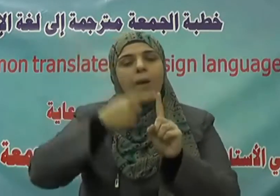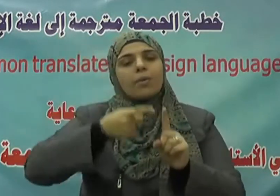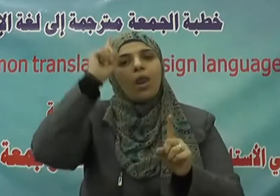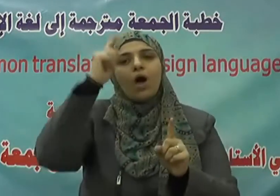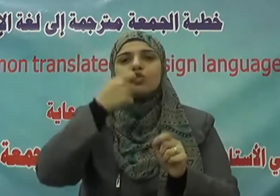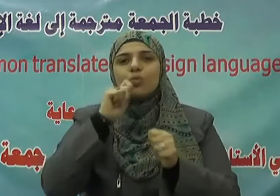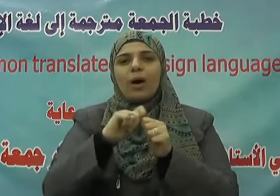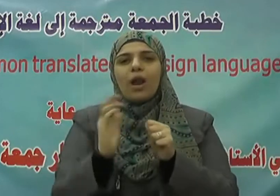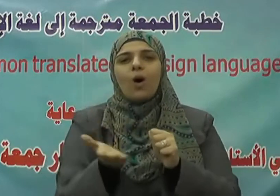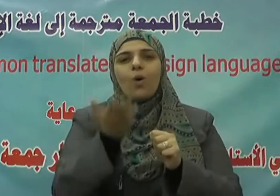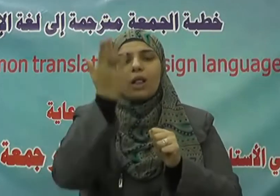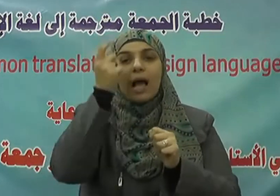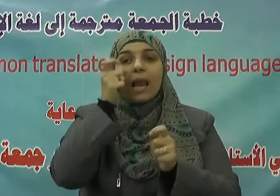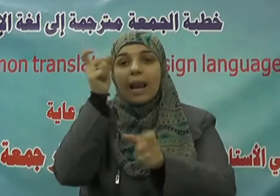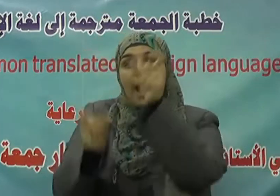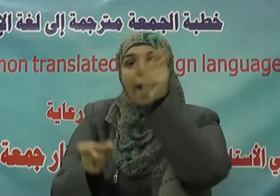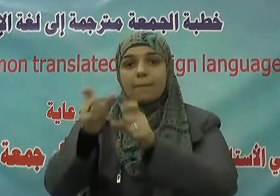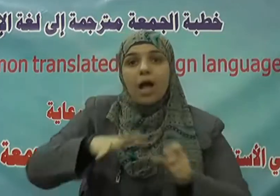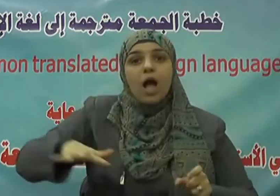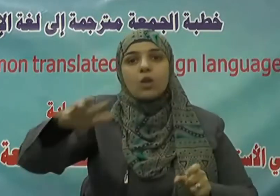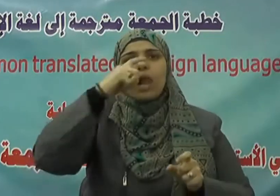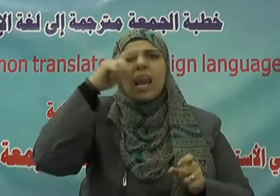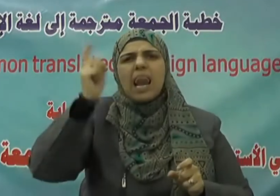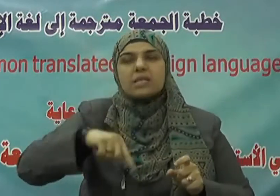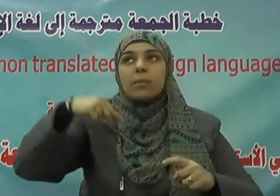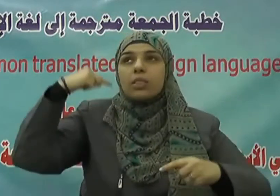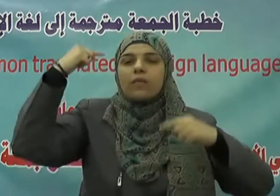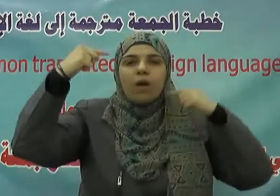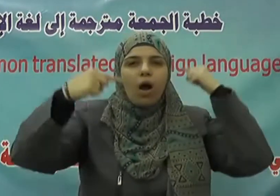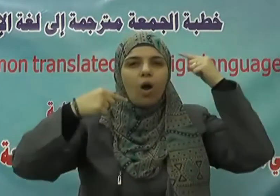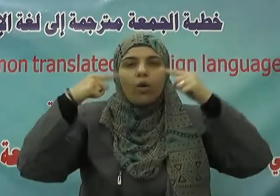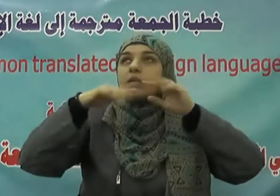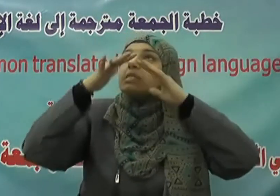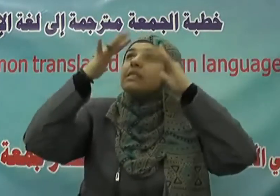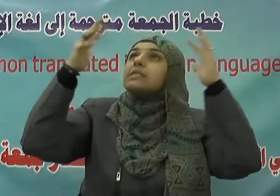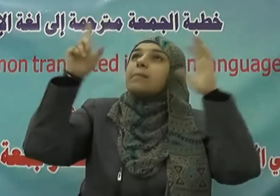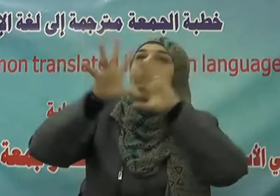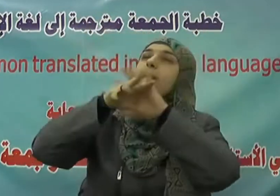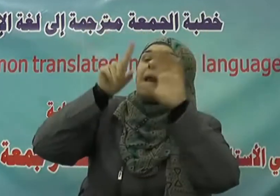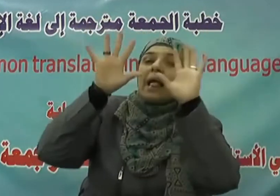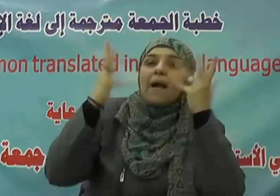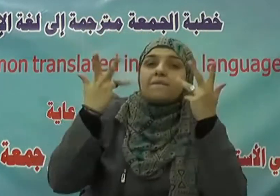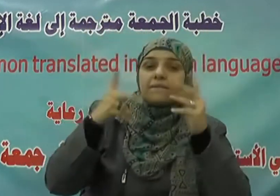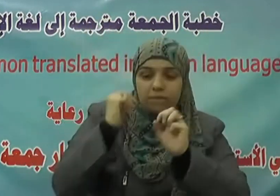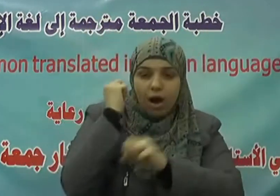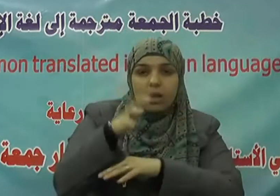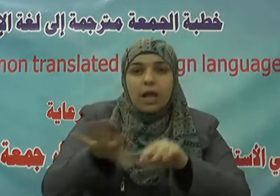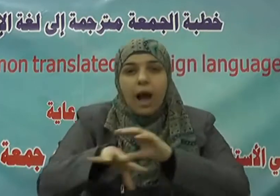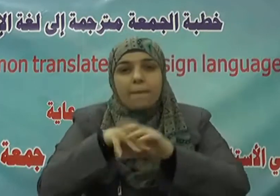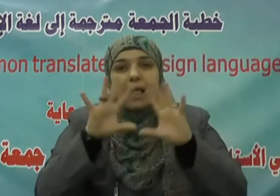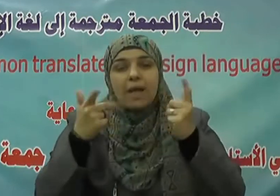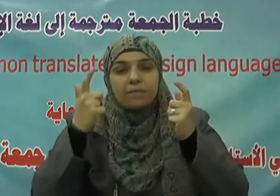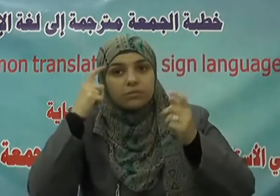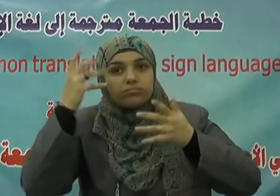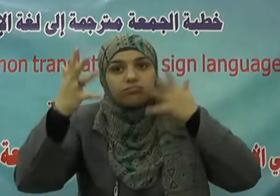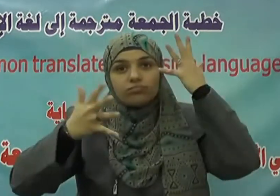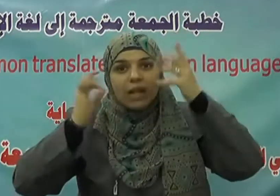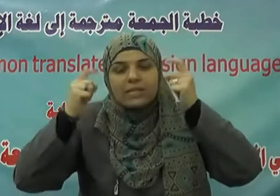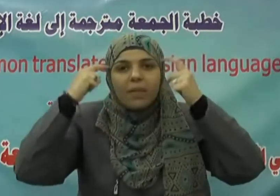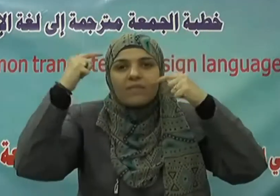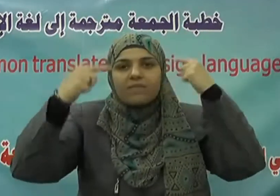عباده بالتفكر في ملكوت السماوات والأرض وأثنى سبحانه على